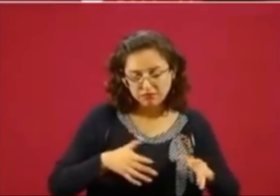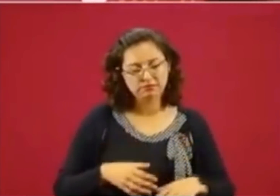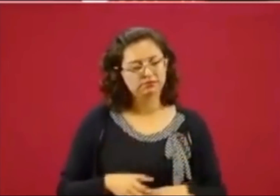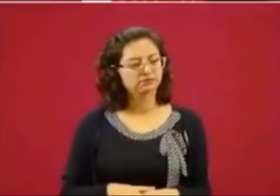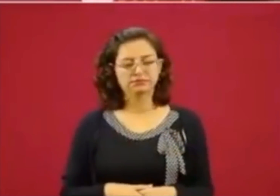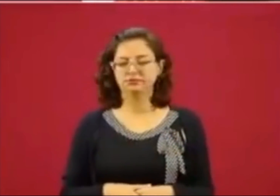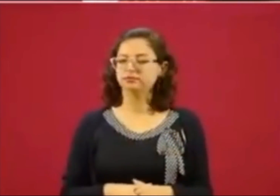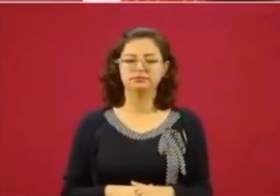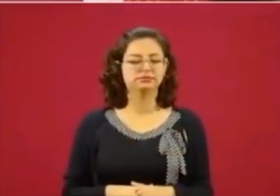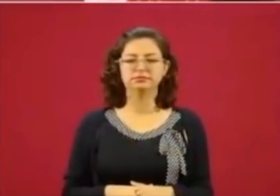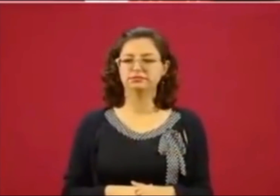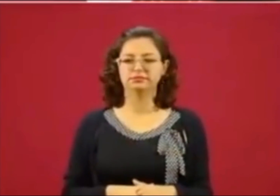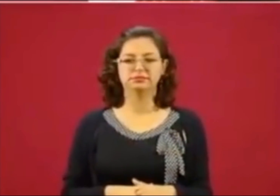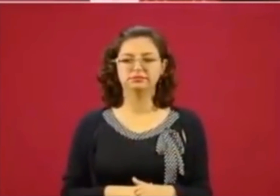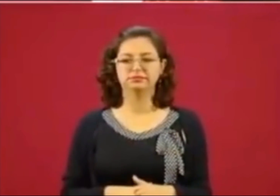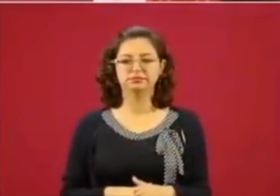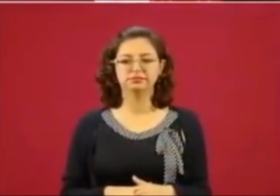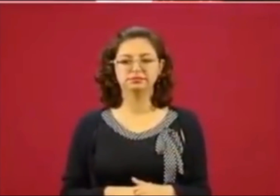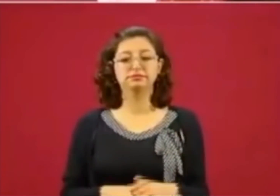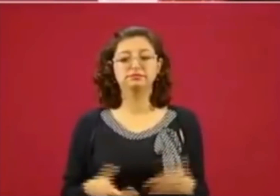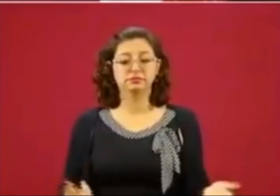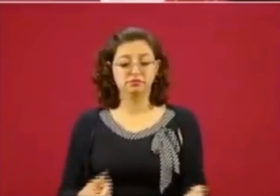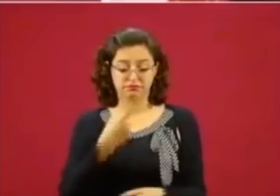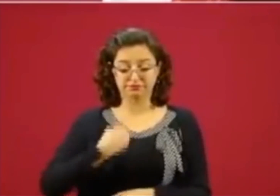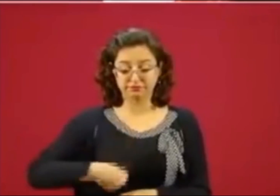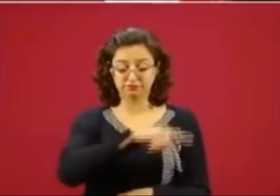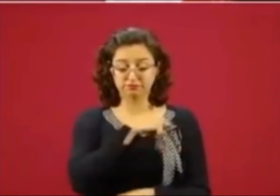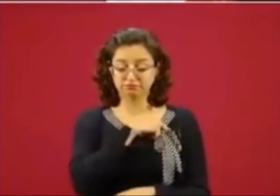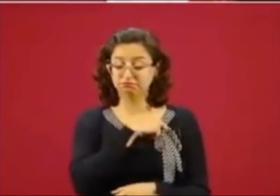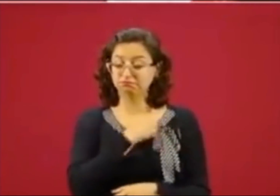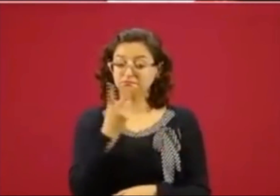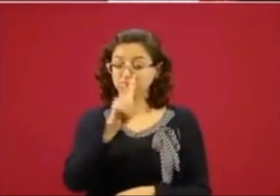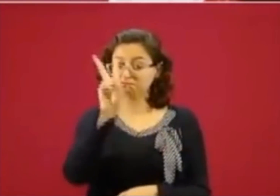si actuamos con apego a la verdad